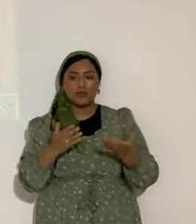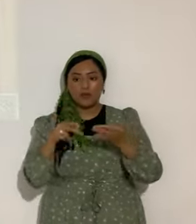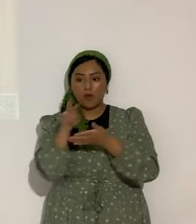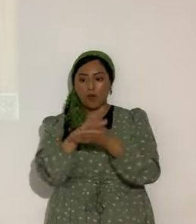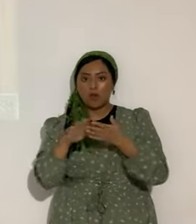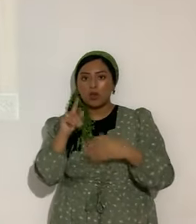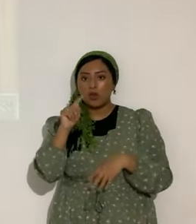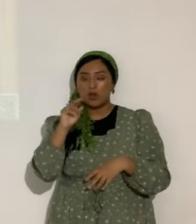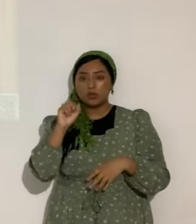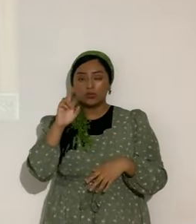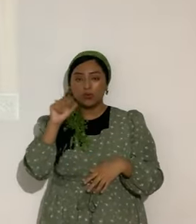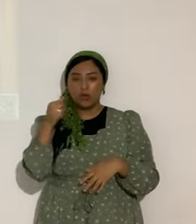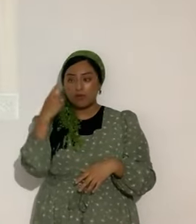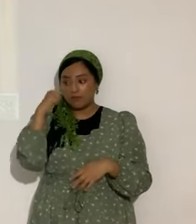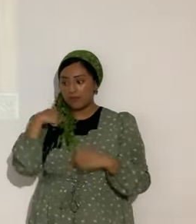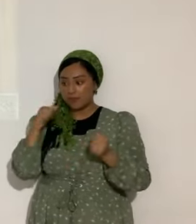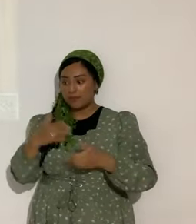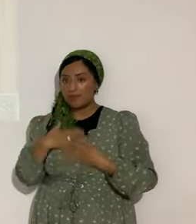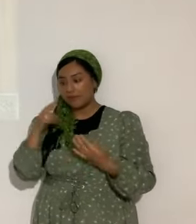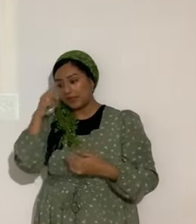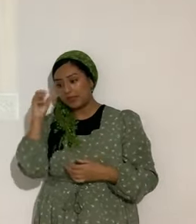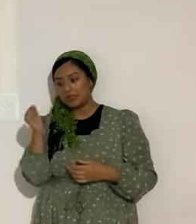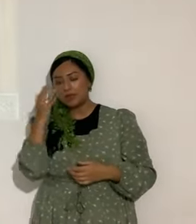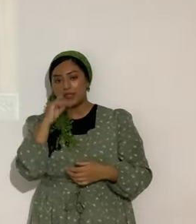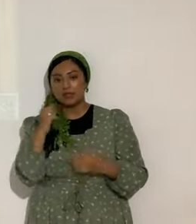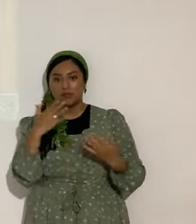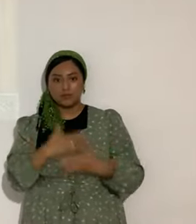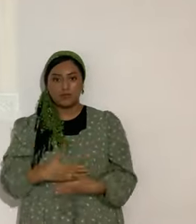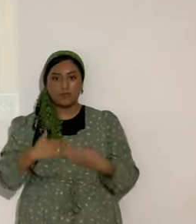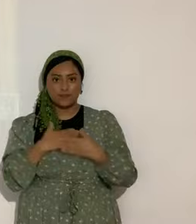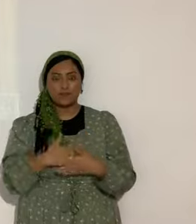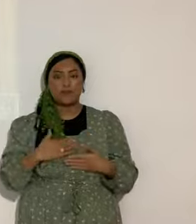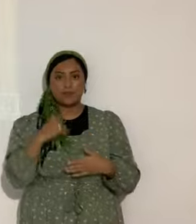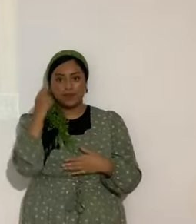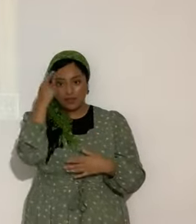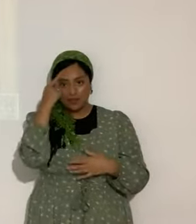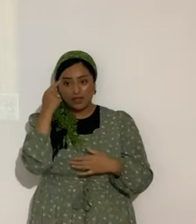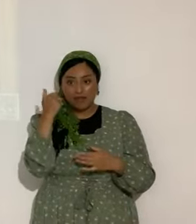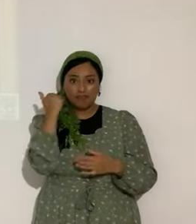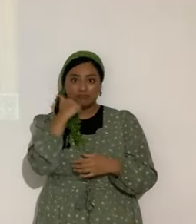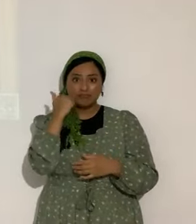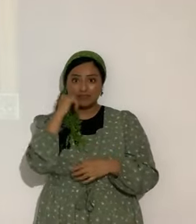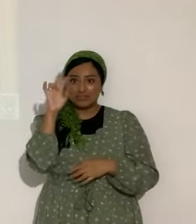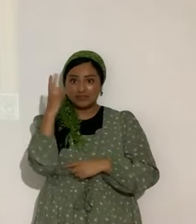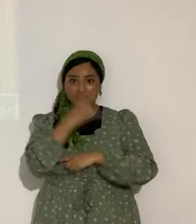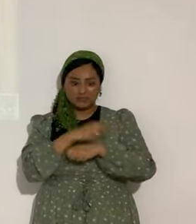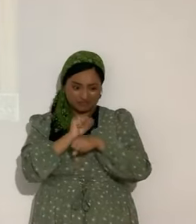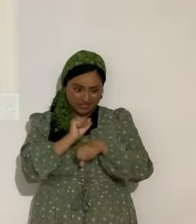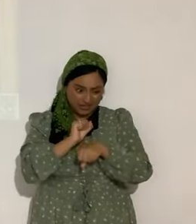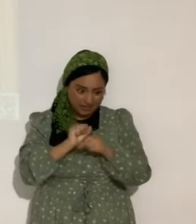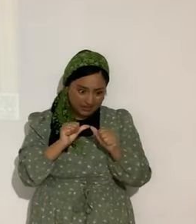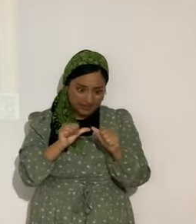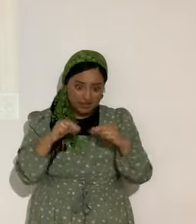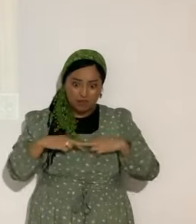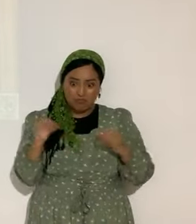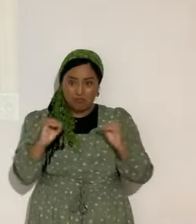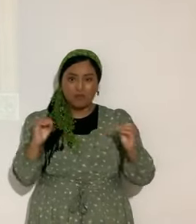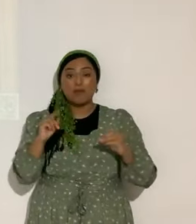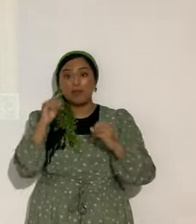que nos regocijemos. Porque el Shabal es un regocijo. ¿Te imaginas lo que es trabajar siete días sin descansar? Pero Él nos dio ese día de